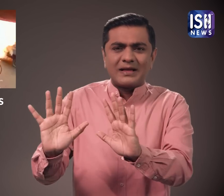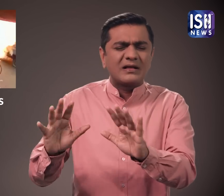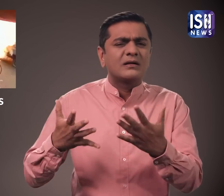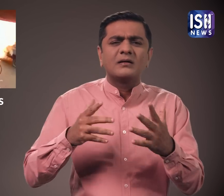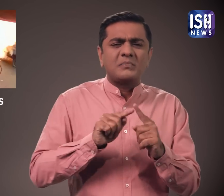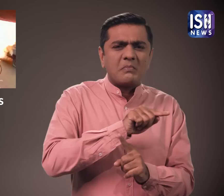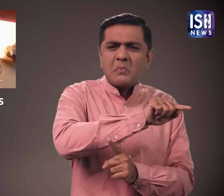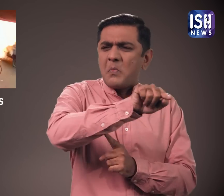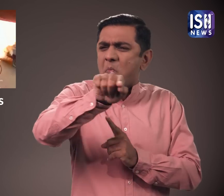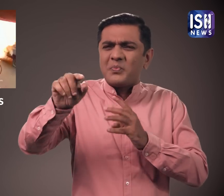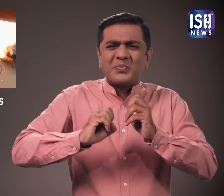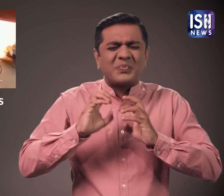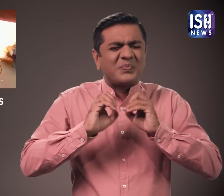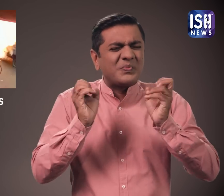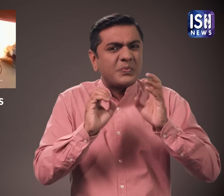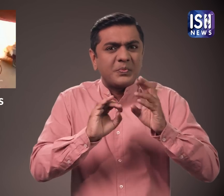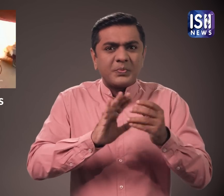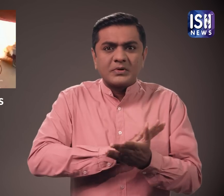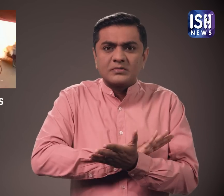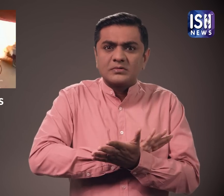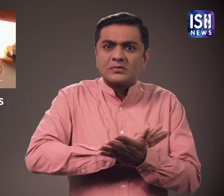पाइरो टेक्निक उपकरण पूरी तरह से नश्ट हो गए